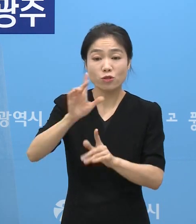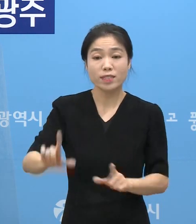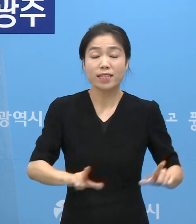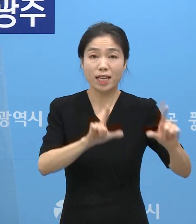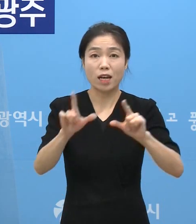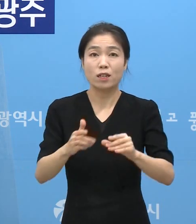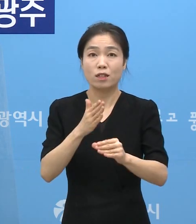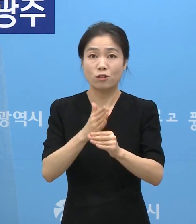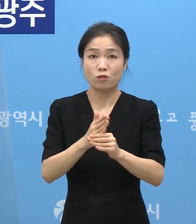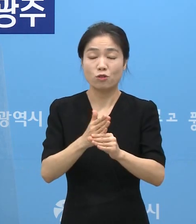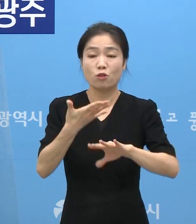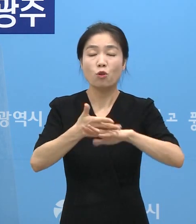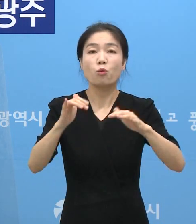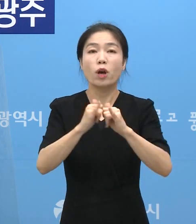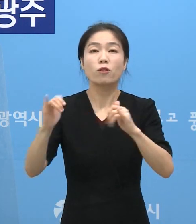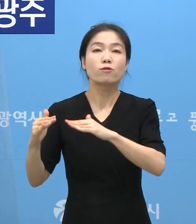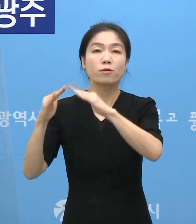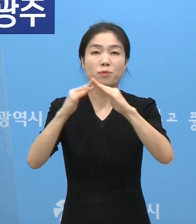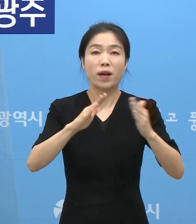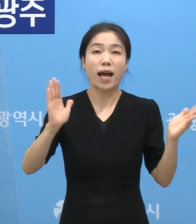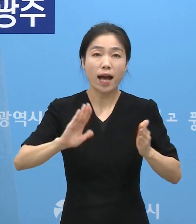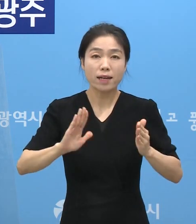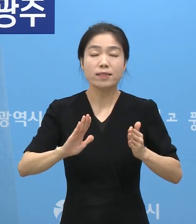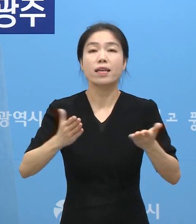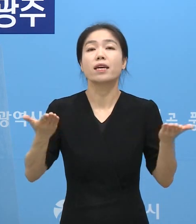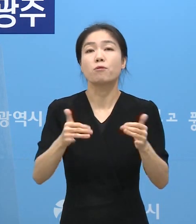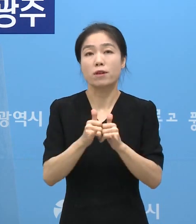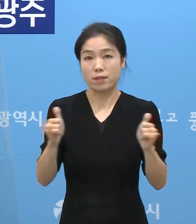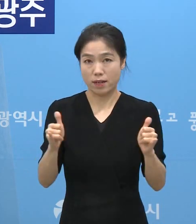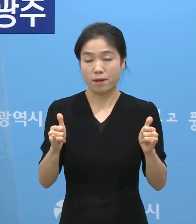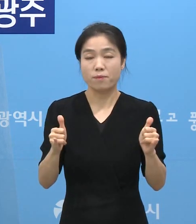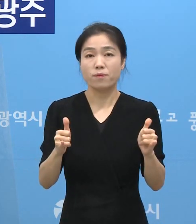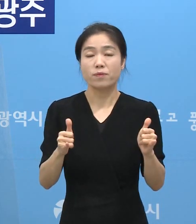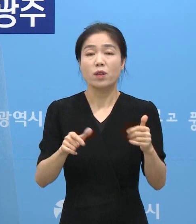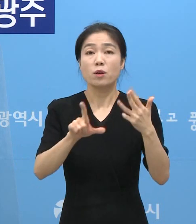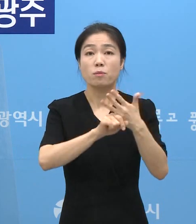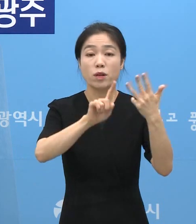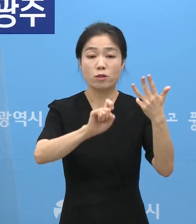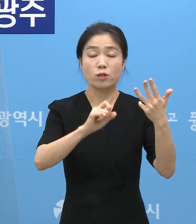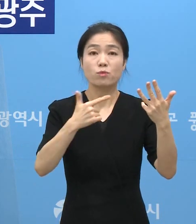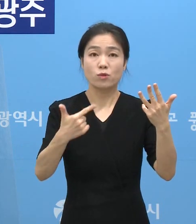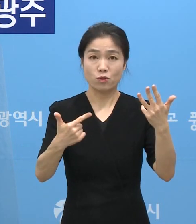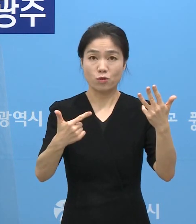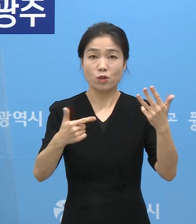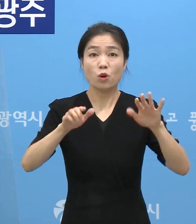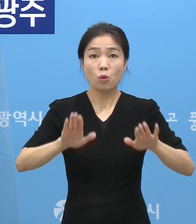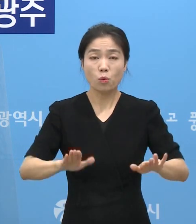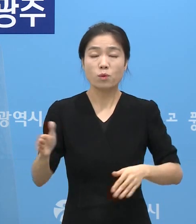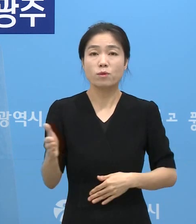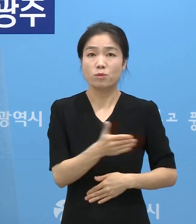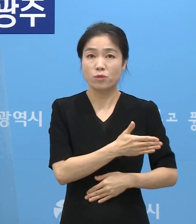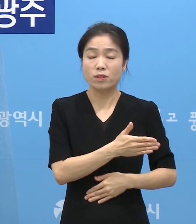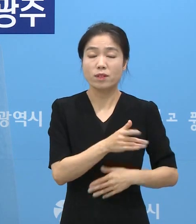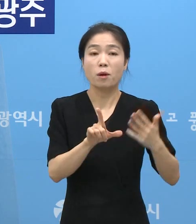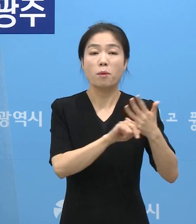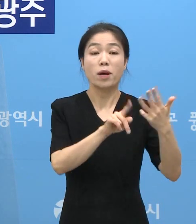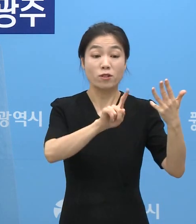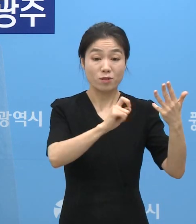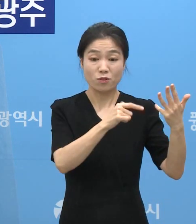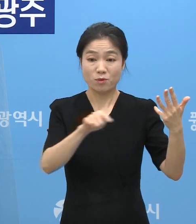외국인 유학생 근로자 등이며 8월 16일 오늘부터 20일까지